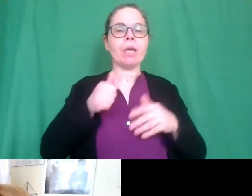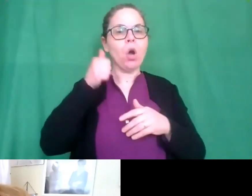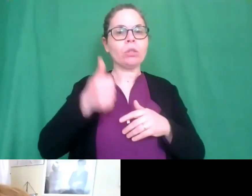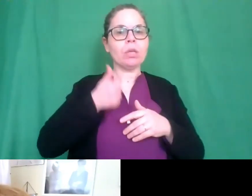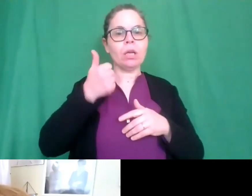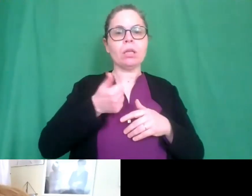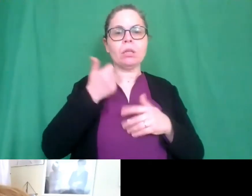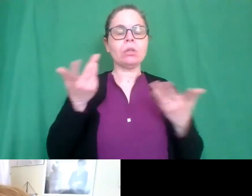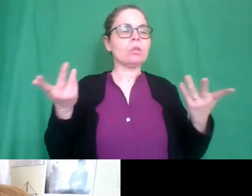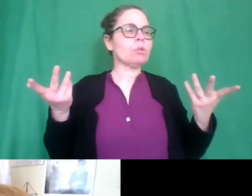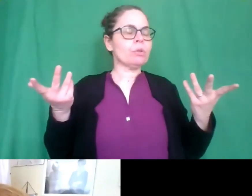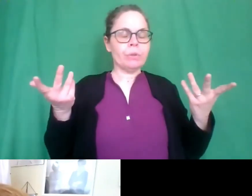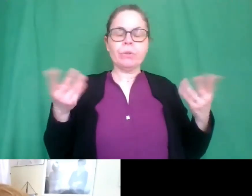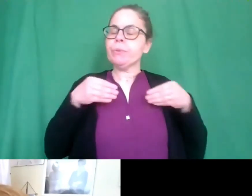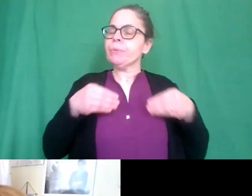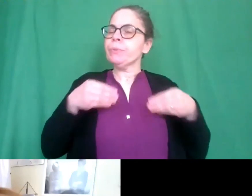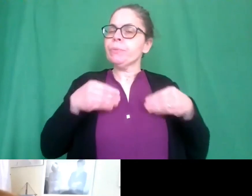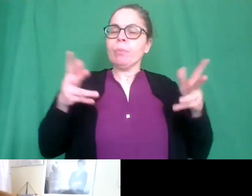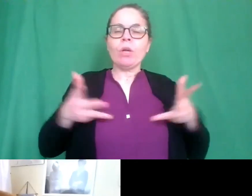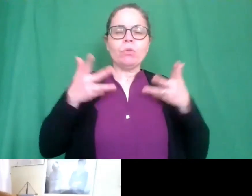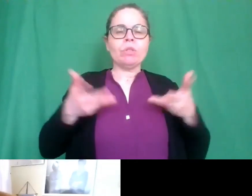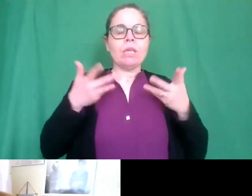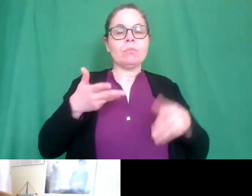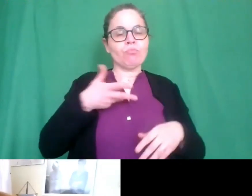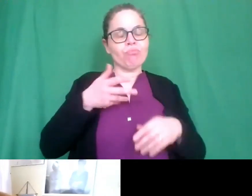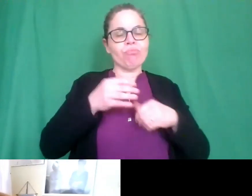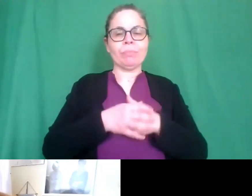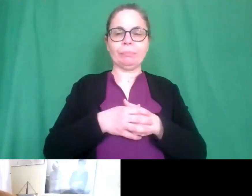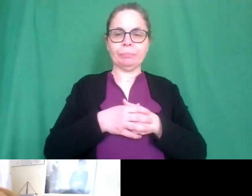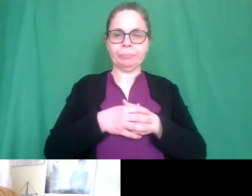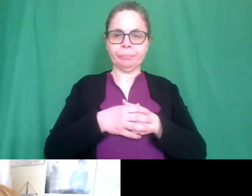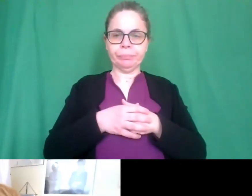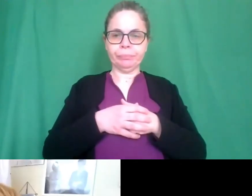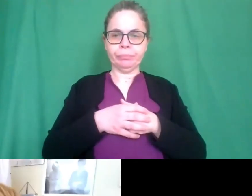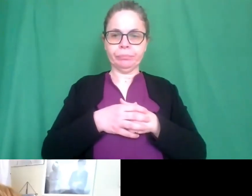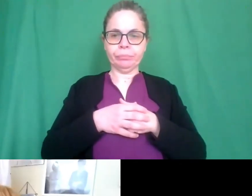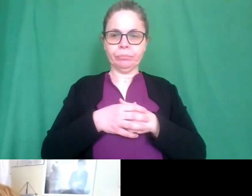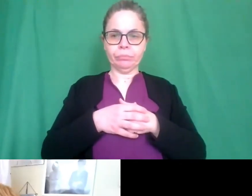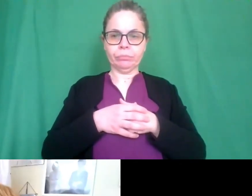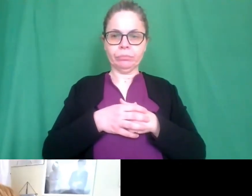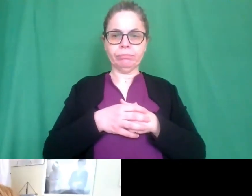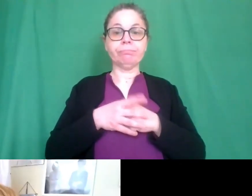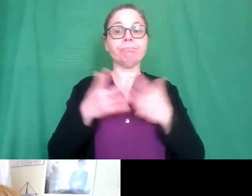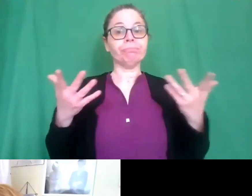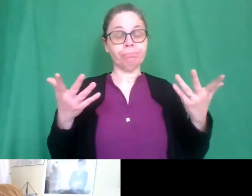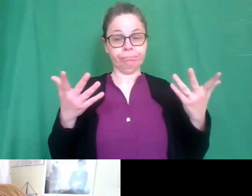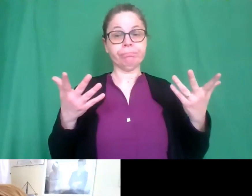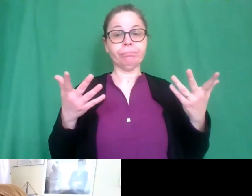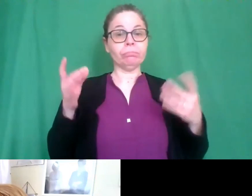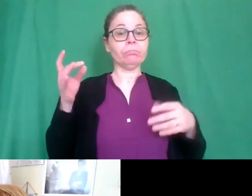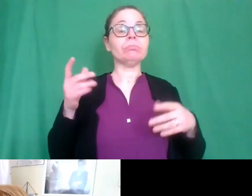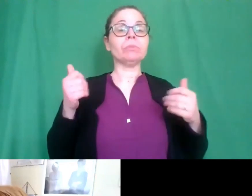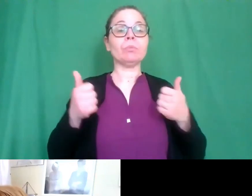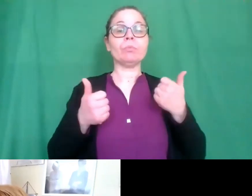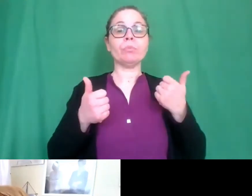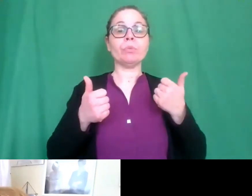che si partecipa a questo a questo concorso a questa iniziativa eh che che continuerà che ripeteremo proprio